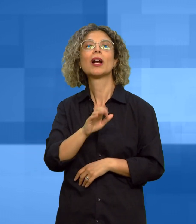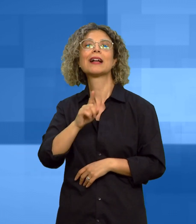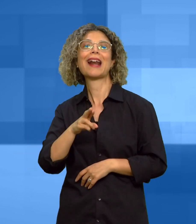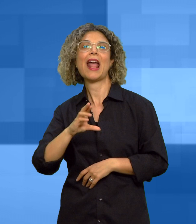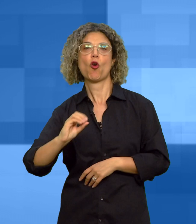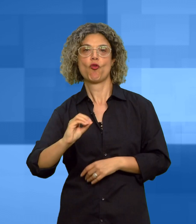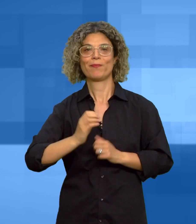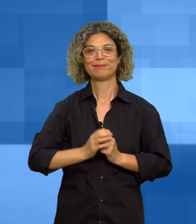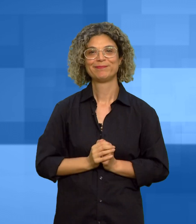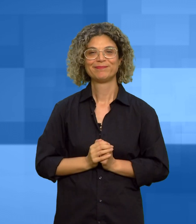Greco